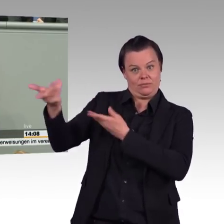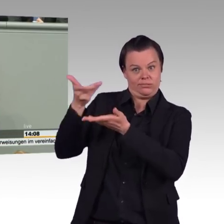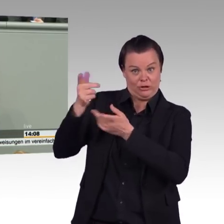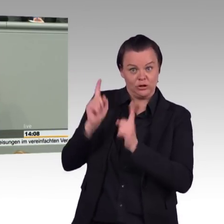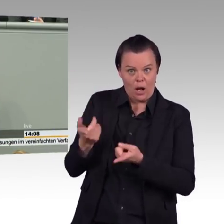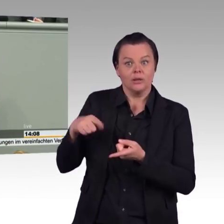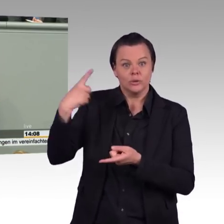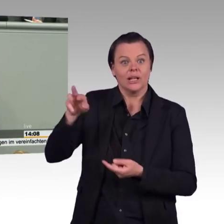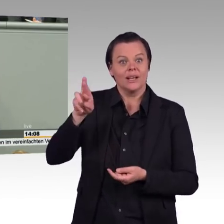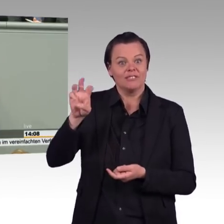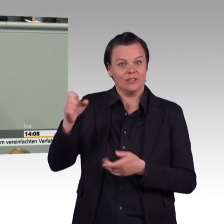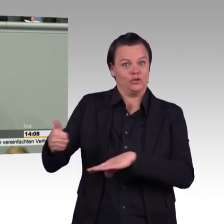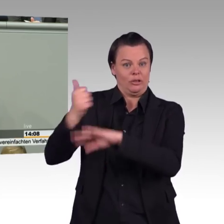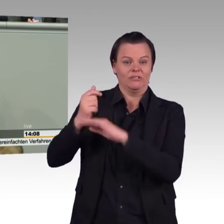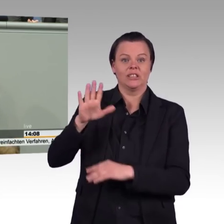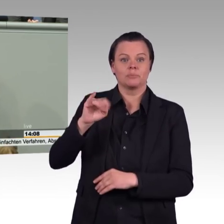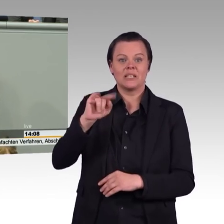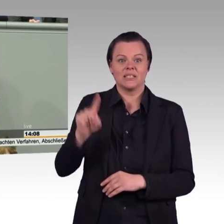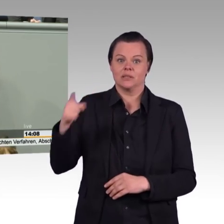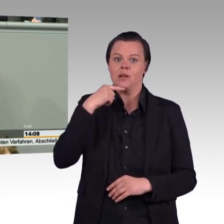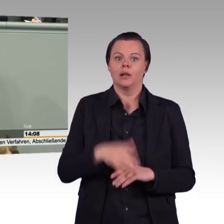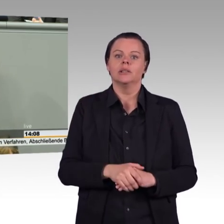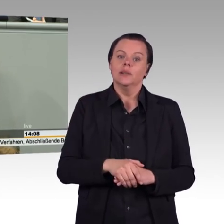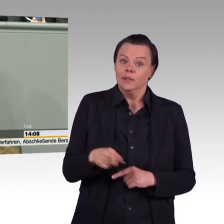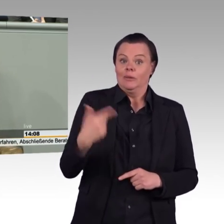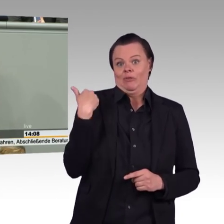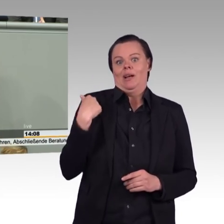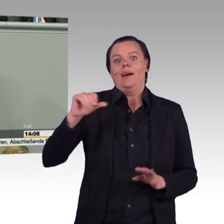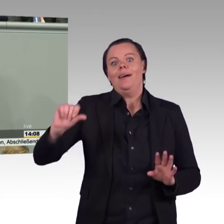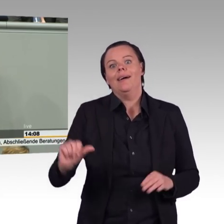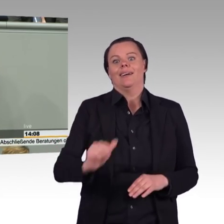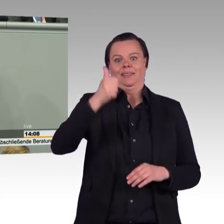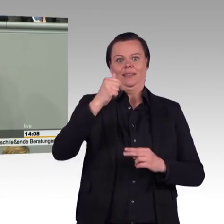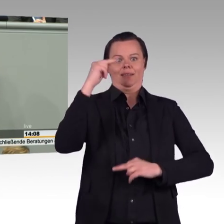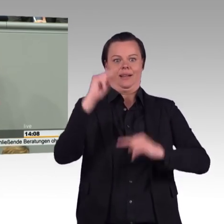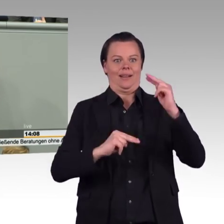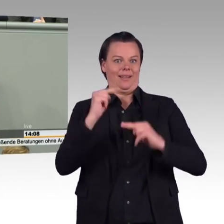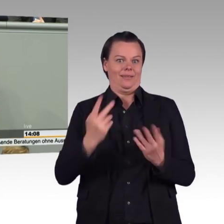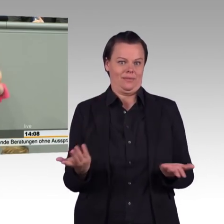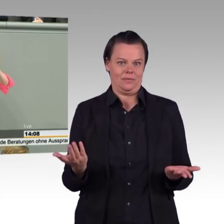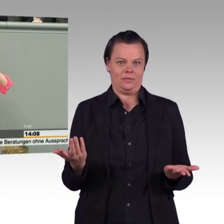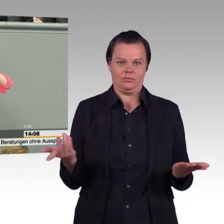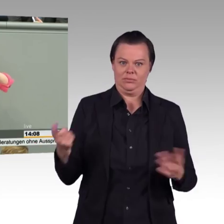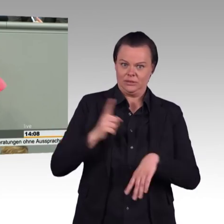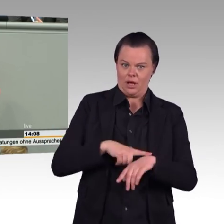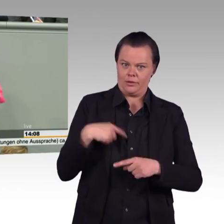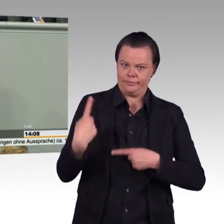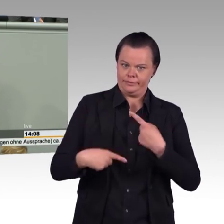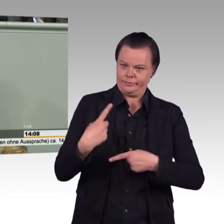Politik. Aber die Menschen in den Kohleregionen haben ebenso wie die Unternehmen ein Recht auf Planungssicherheit. Und übrigens, lieber Timon Gremmis, auch ein Recht auf